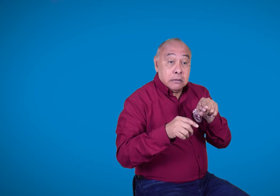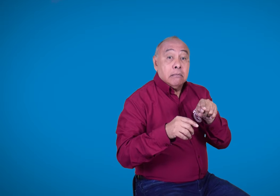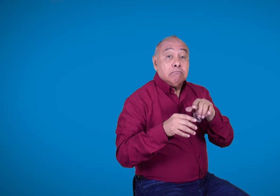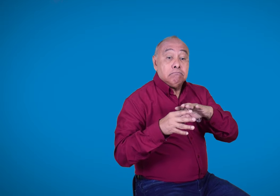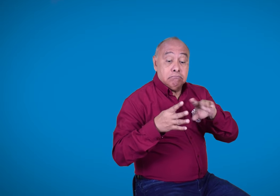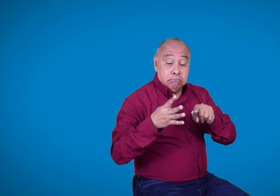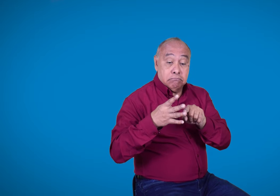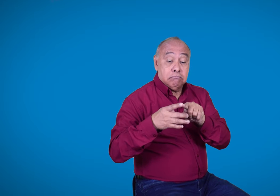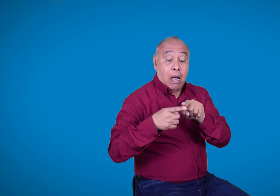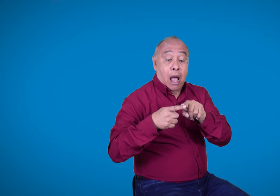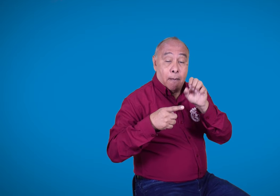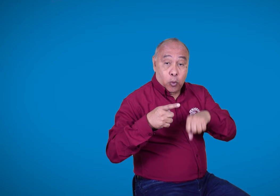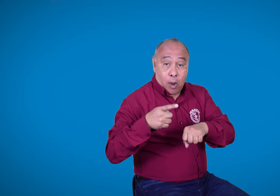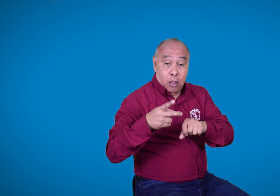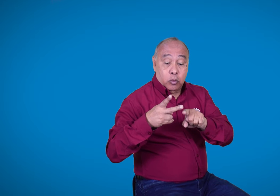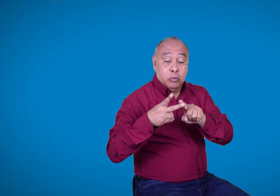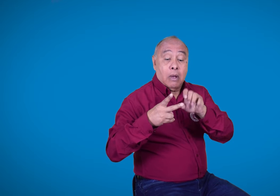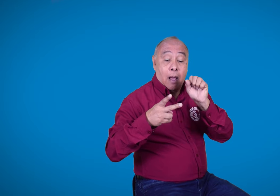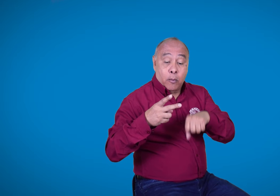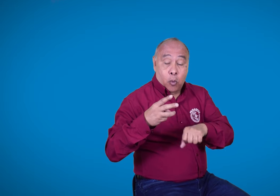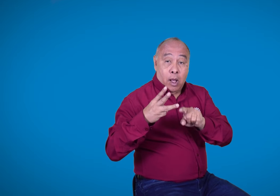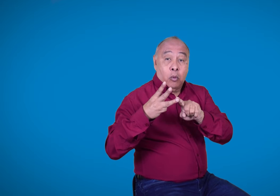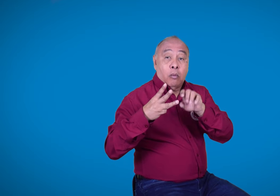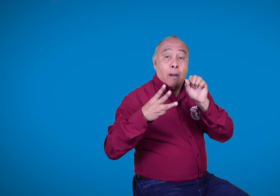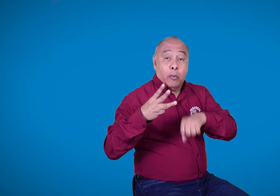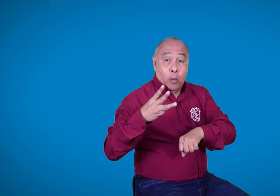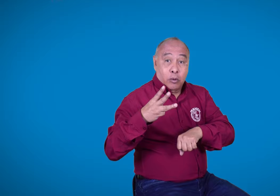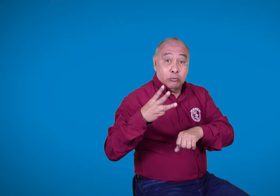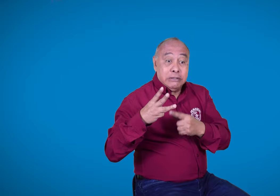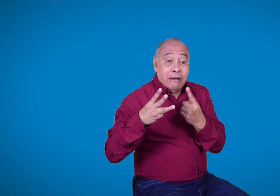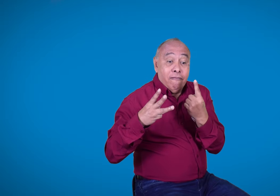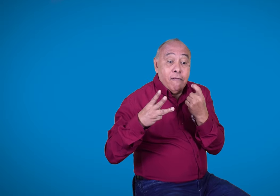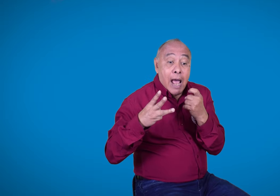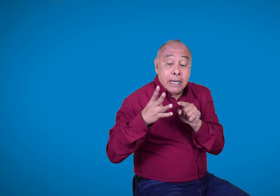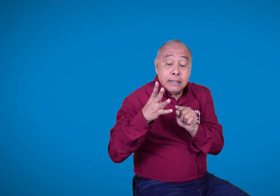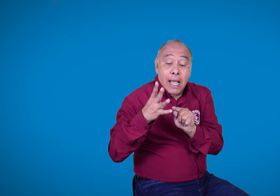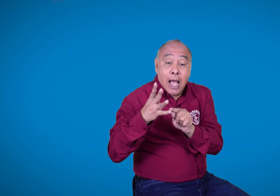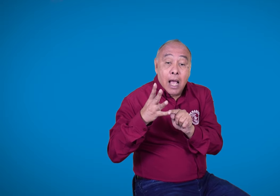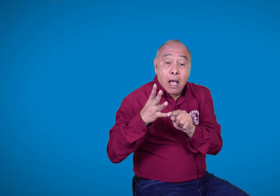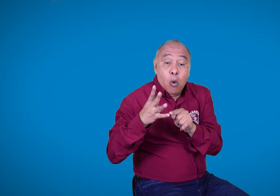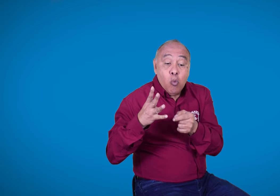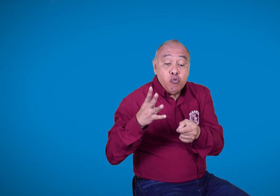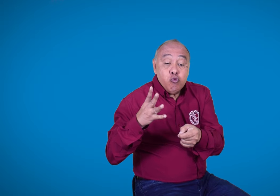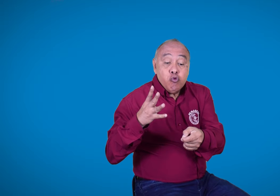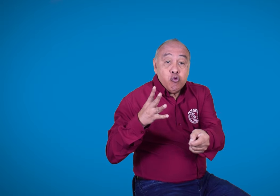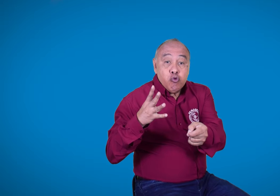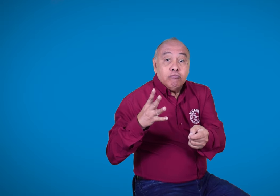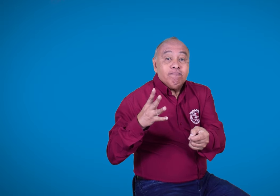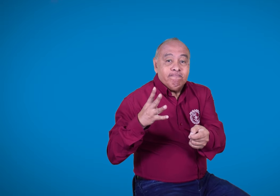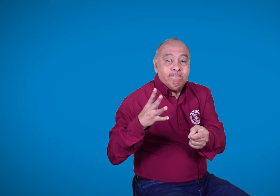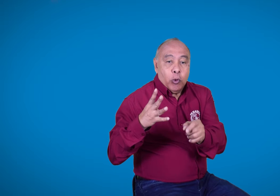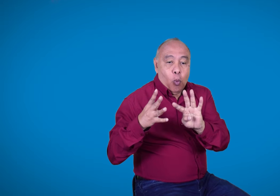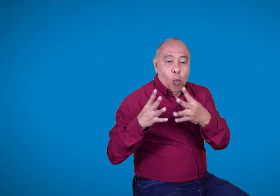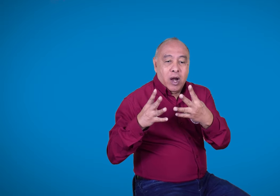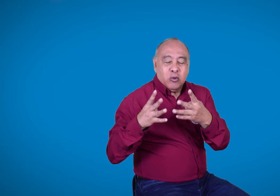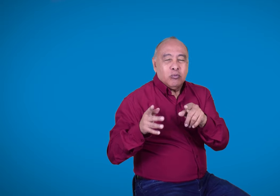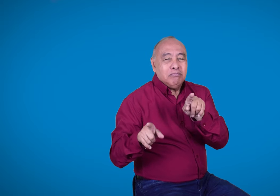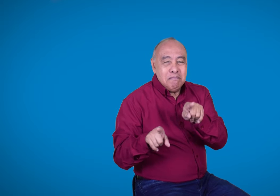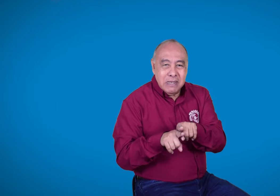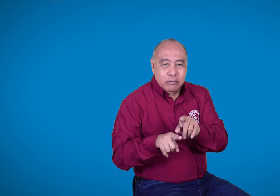Por lo que actualmente, de nuevo, hace falta la plenaria. Este proceso se debe cumplir antes del 20 de julio de este